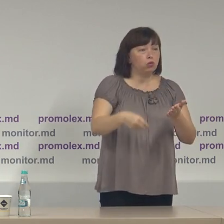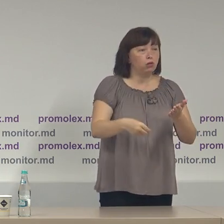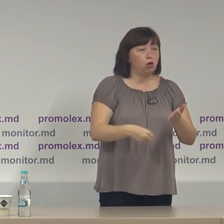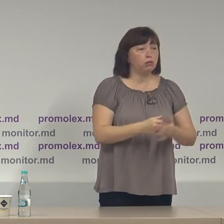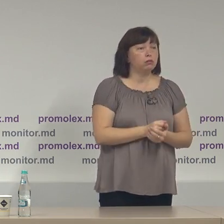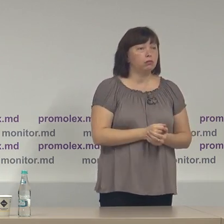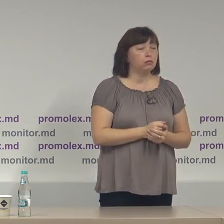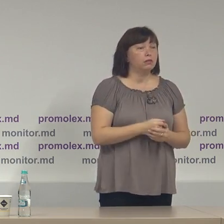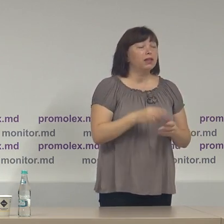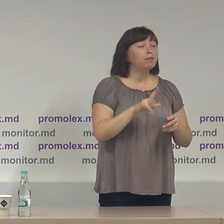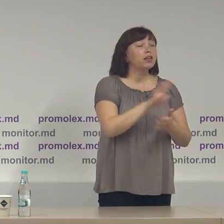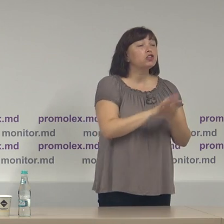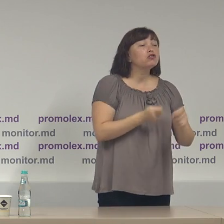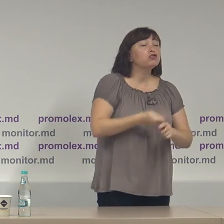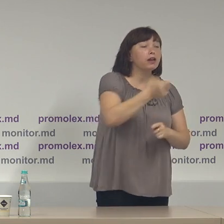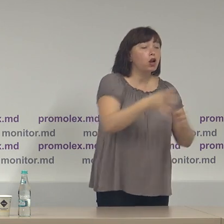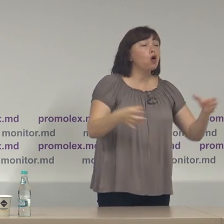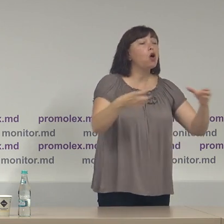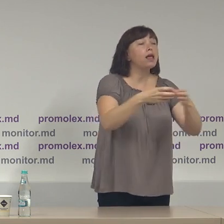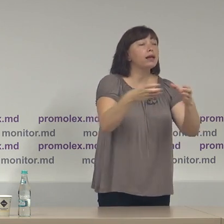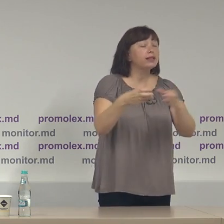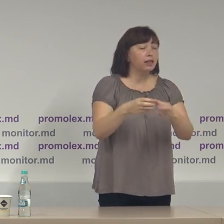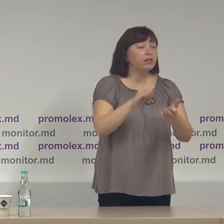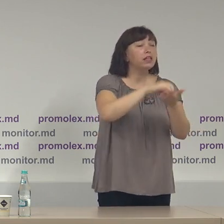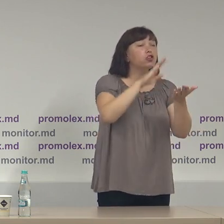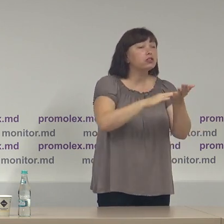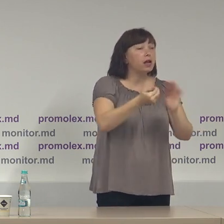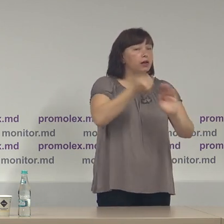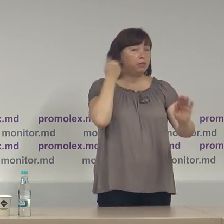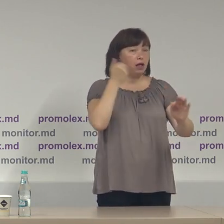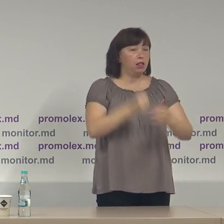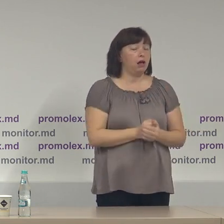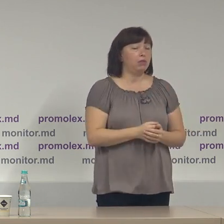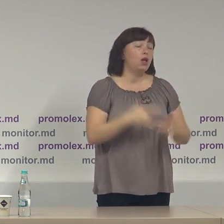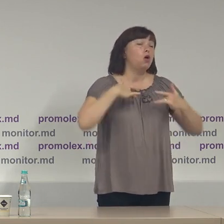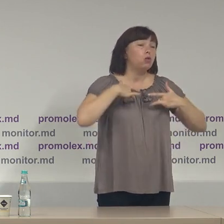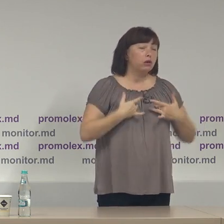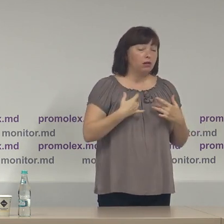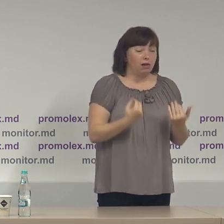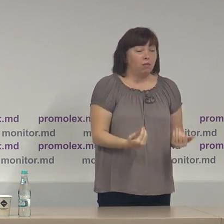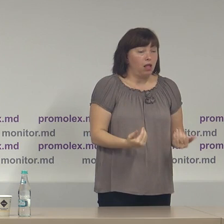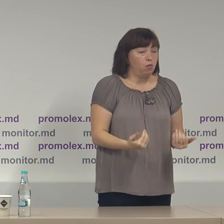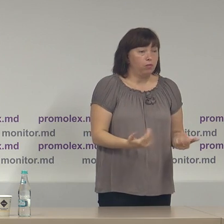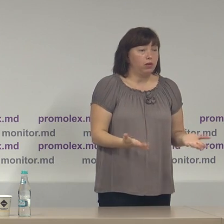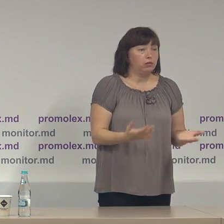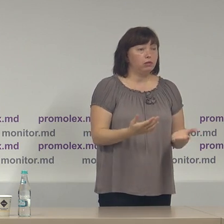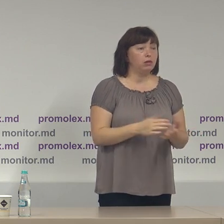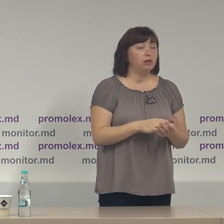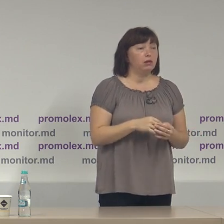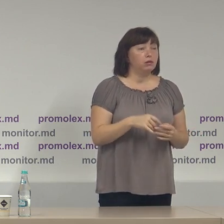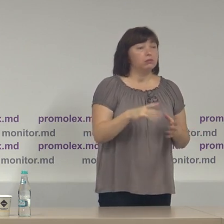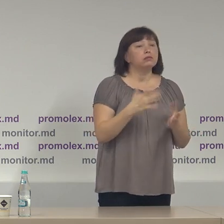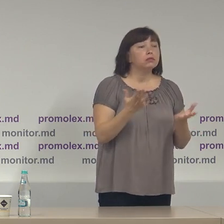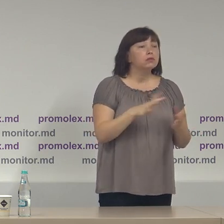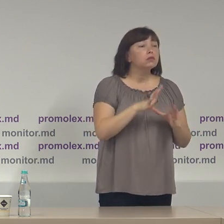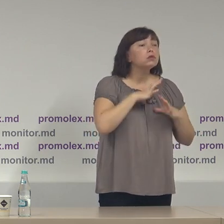pe cererele colective de înregistrare prealabilă cu regret până la momentul de față în spațiu public nu